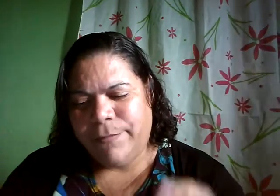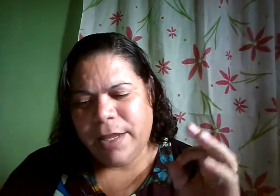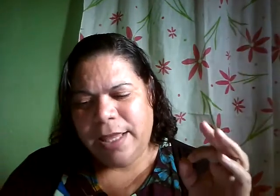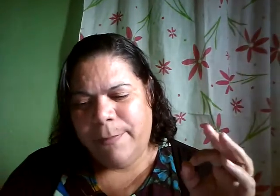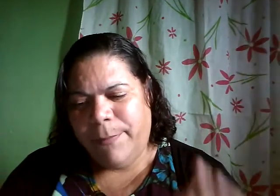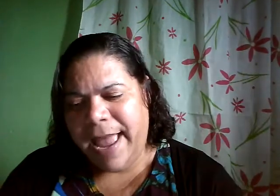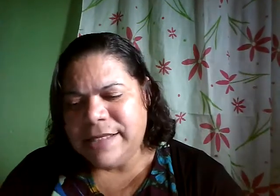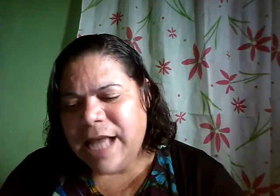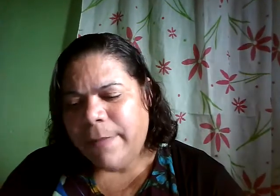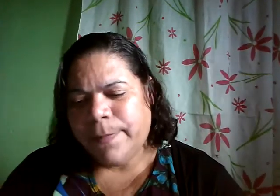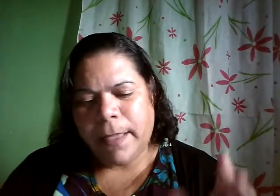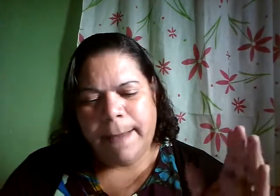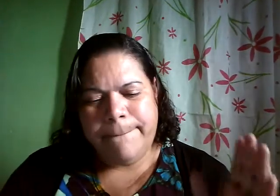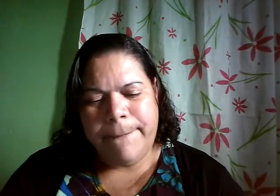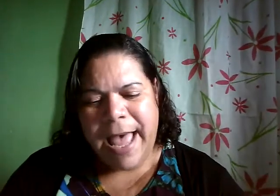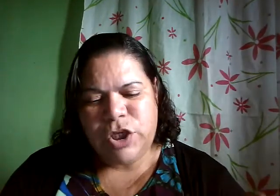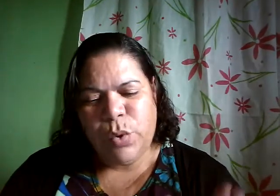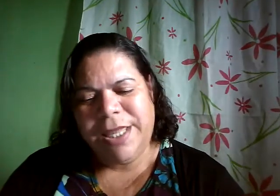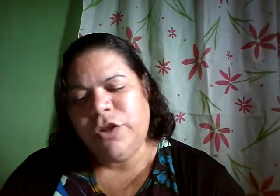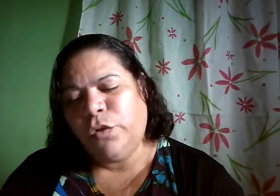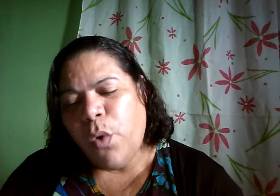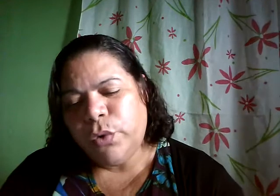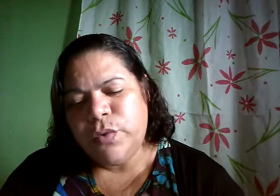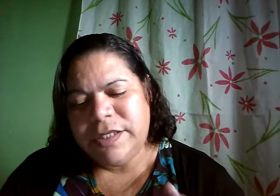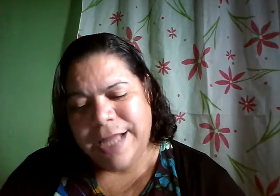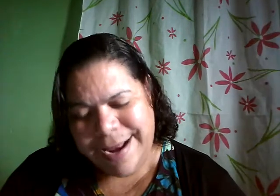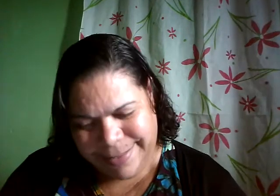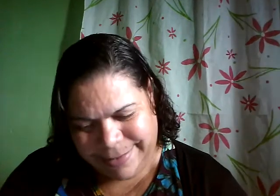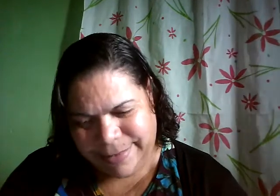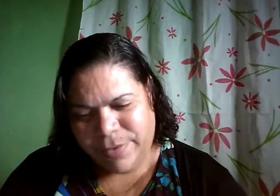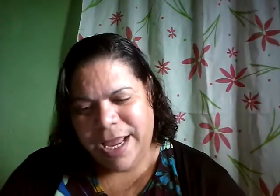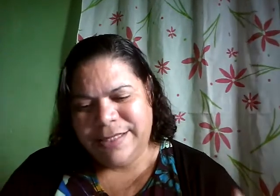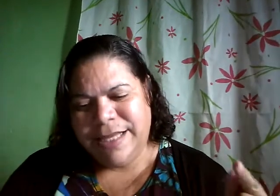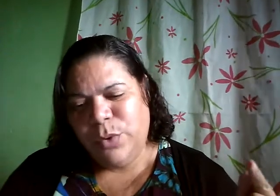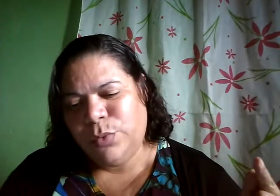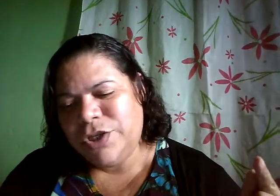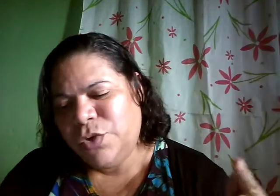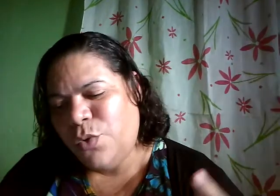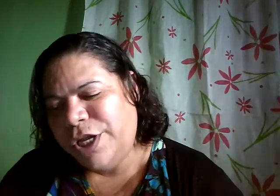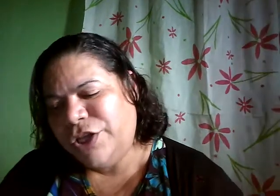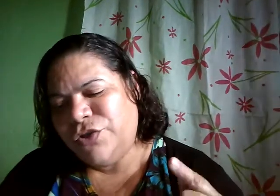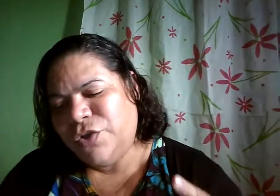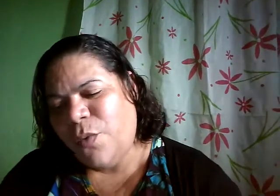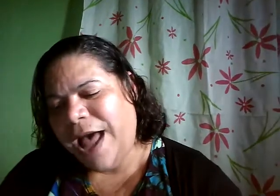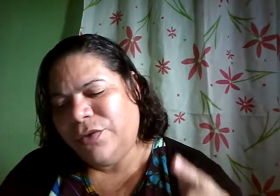que pesa mais do que todos eles. Em 2 Coríntios 4